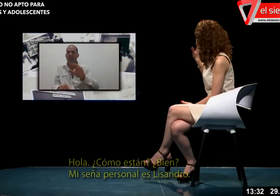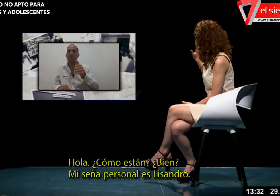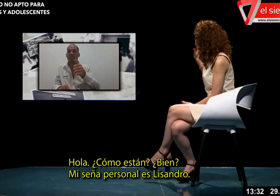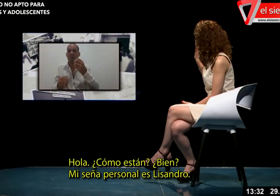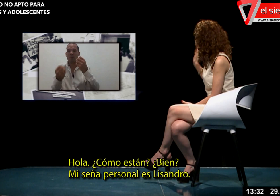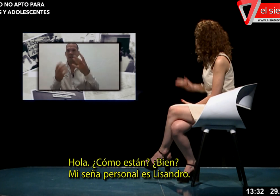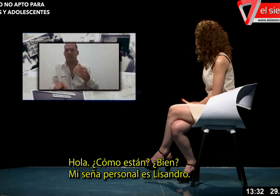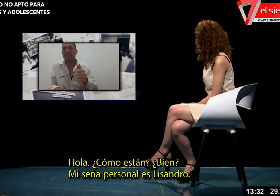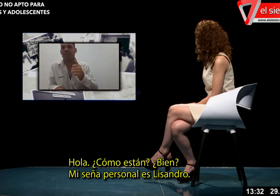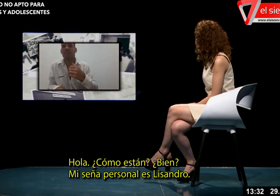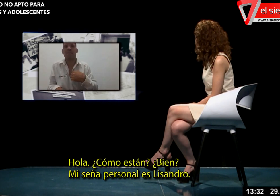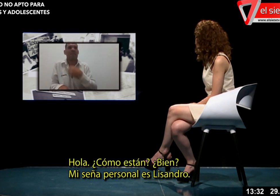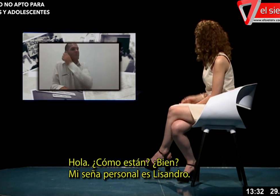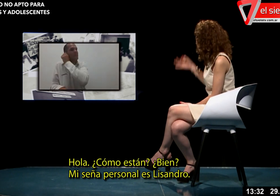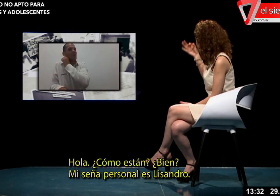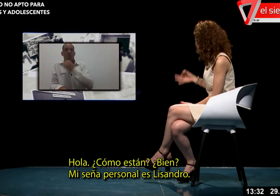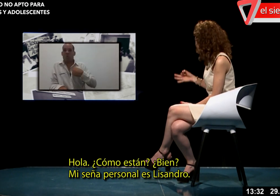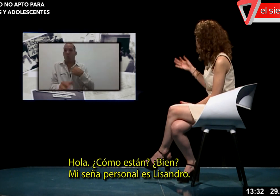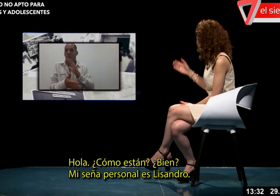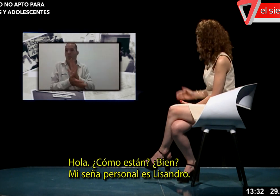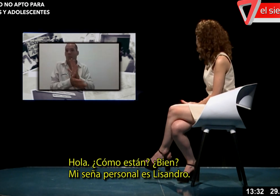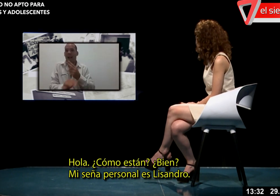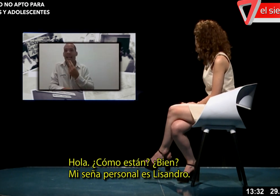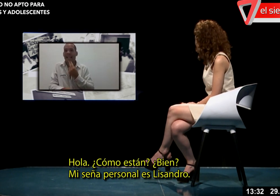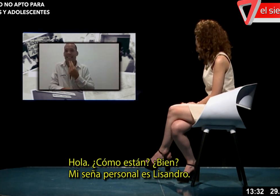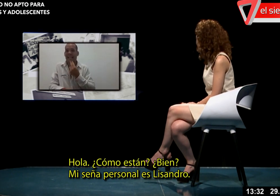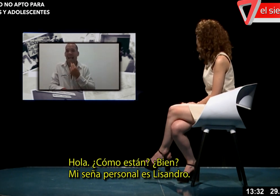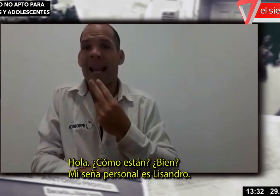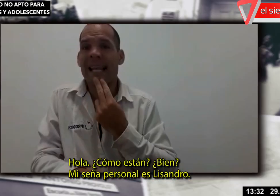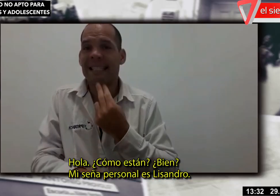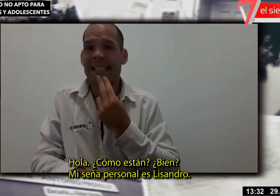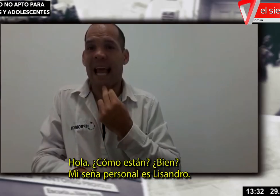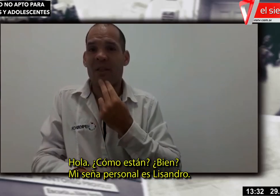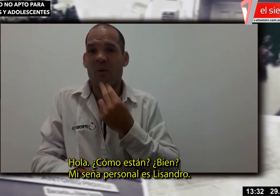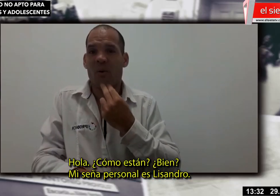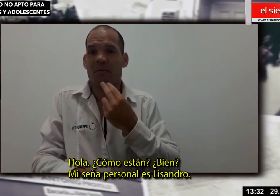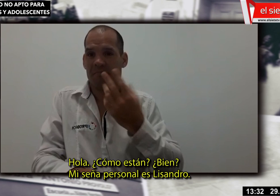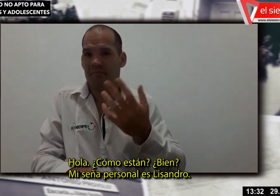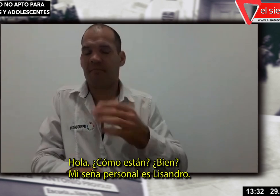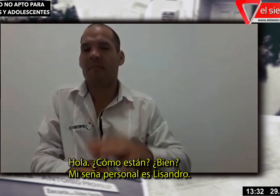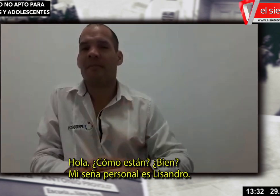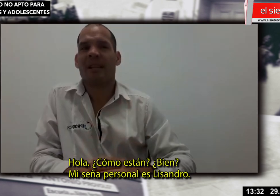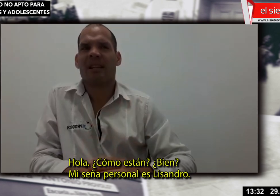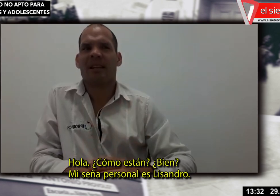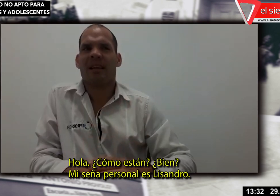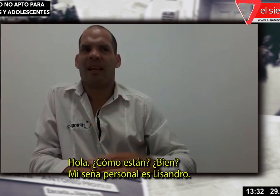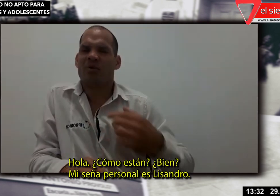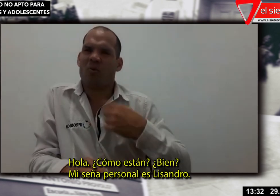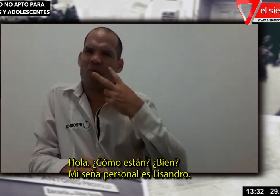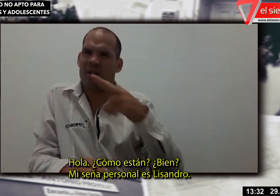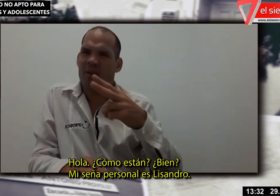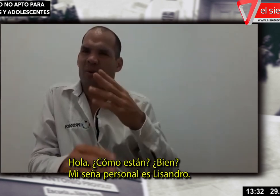Hola, ¿cómo están? ¿Bien? Mi seña personal es Lisandro.